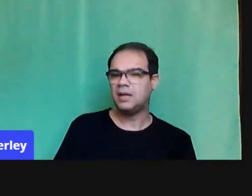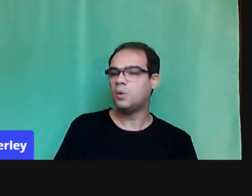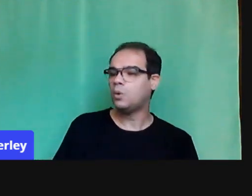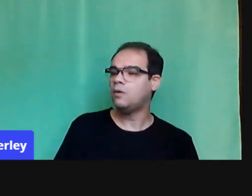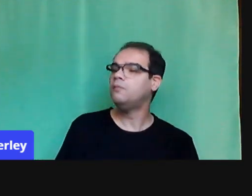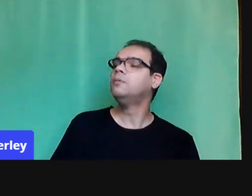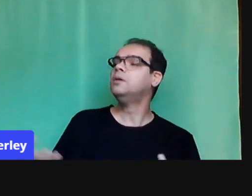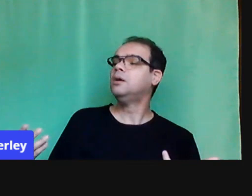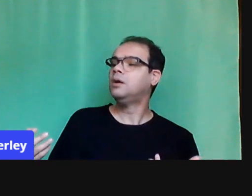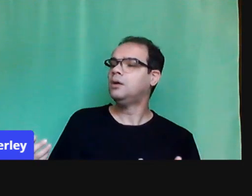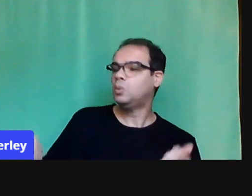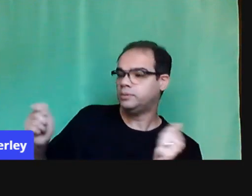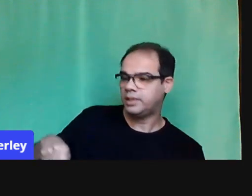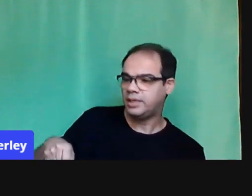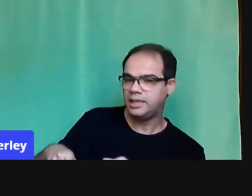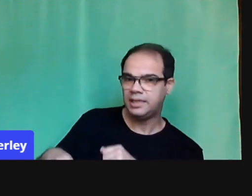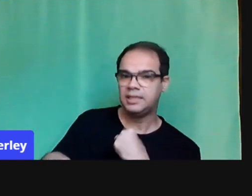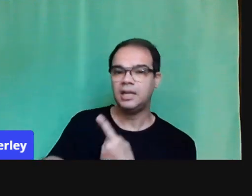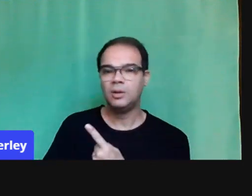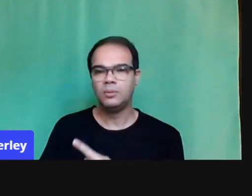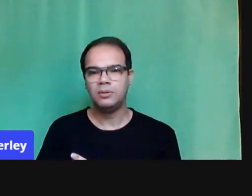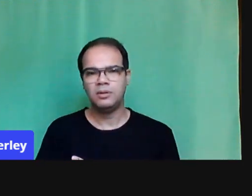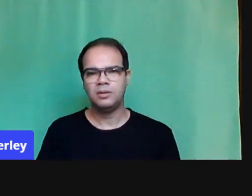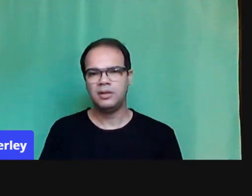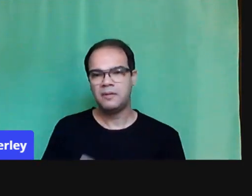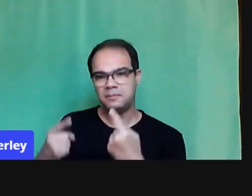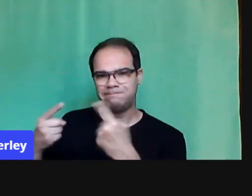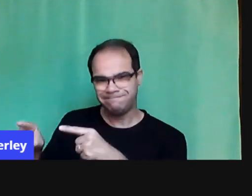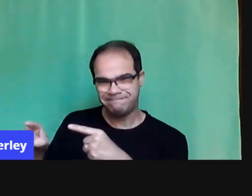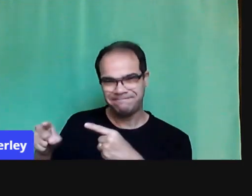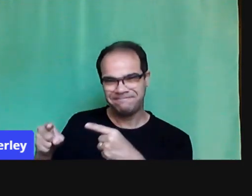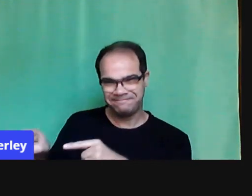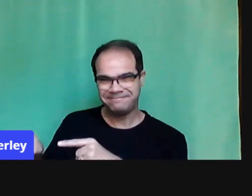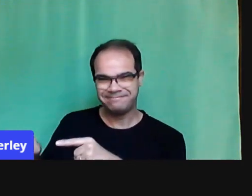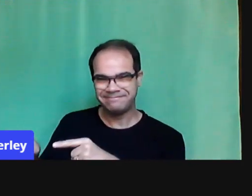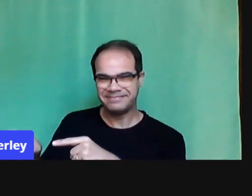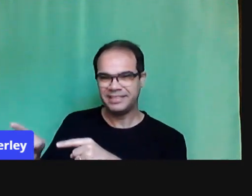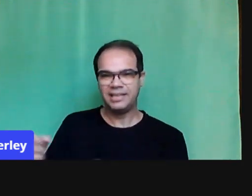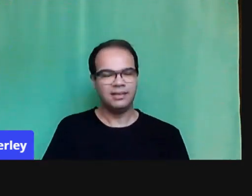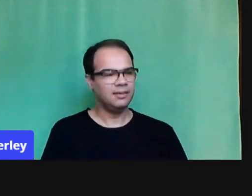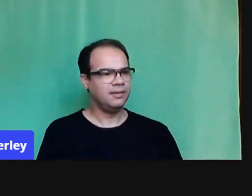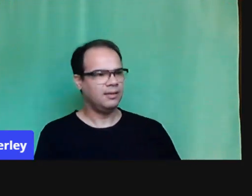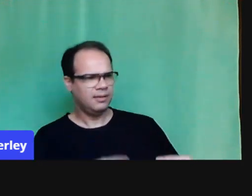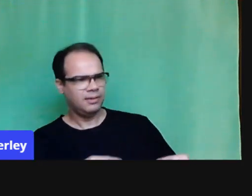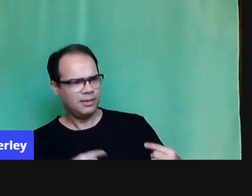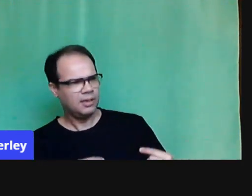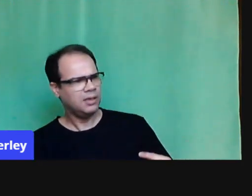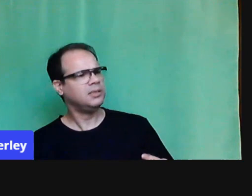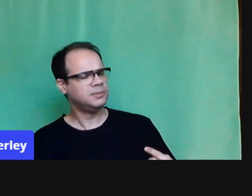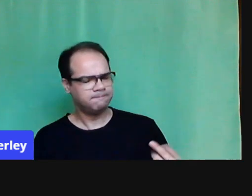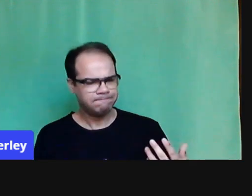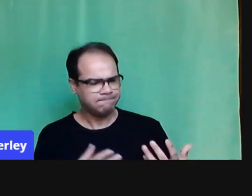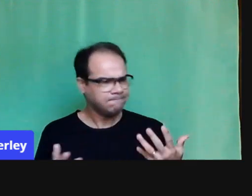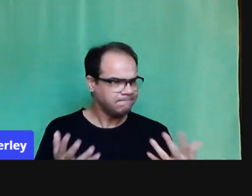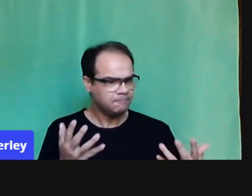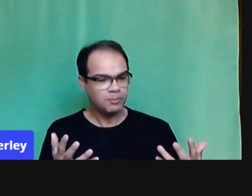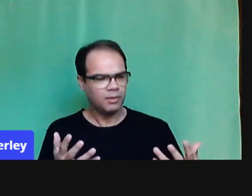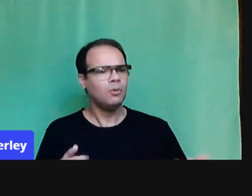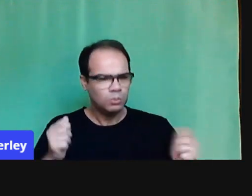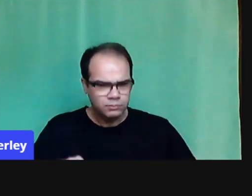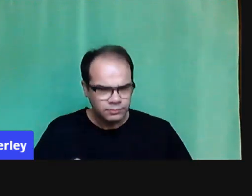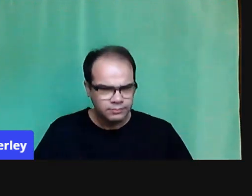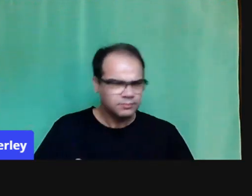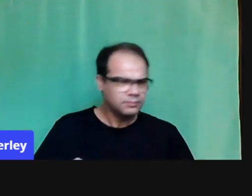né? E avaliar as relações. Por que eu escolhi esse caminho e não outro caminho? Por que essa resolução e não outra,